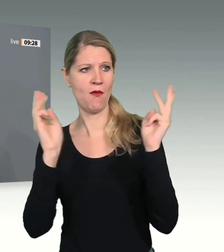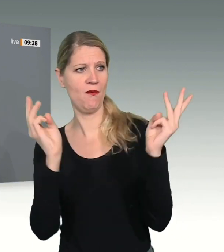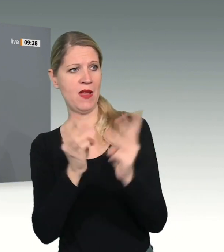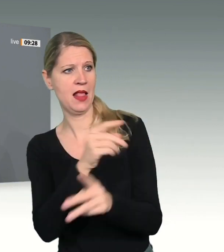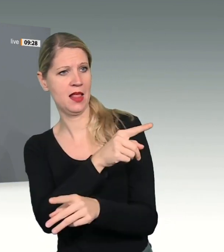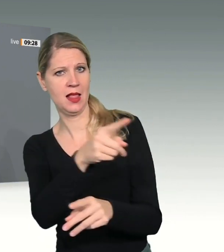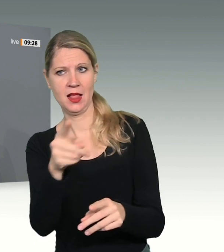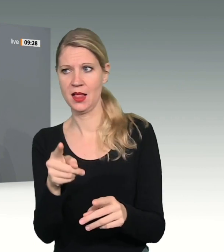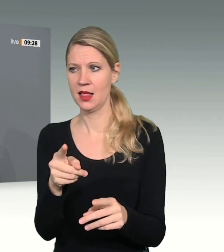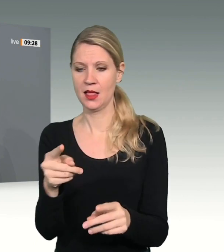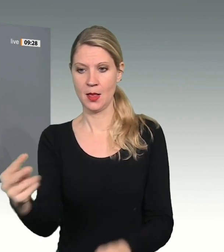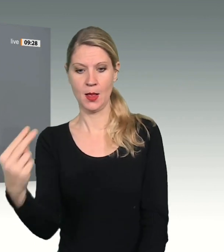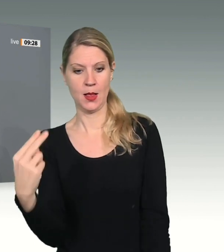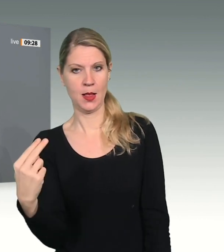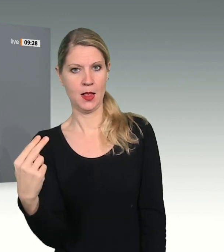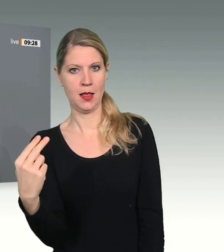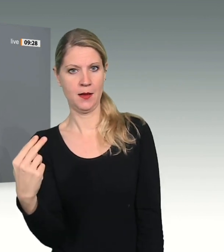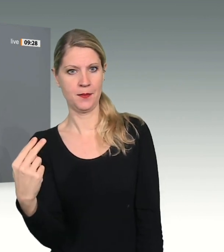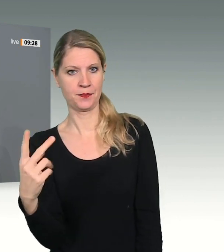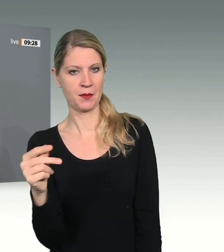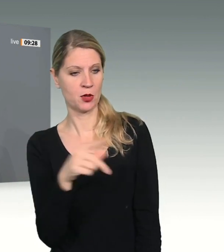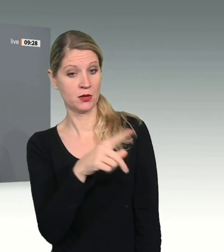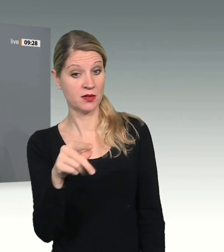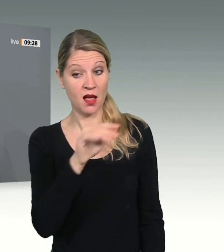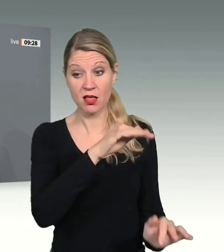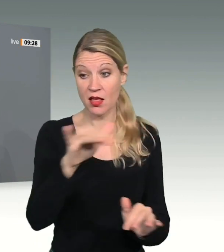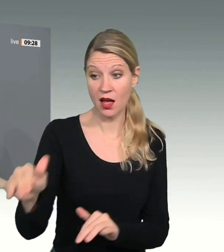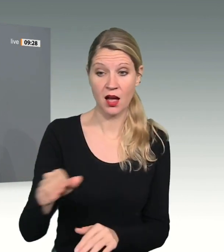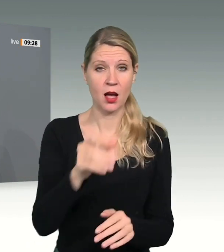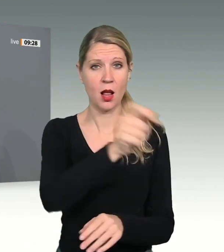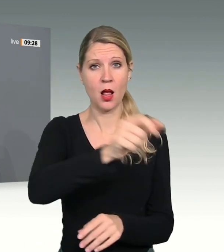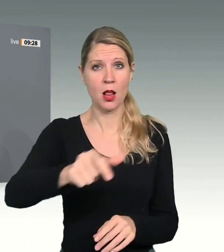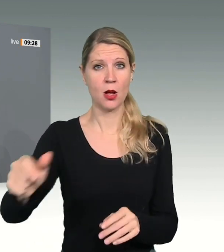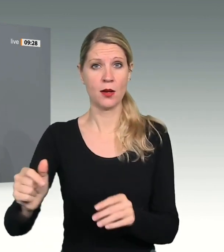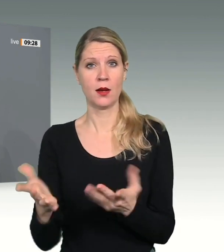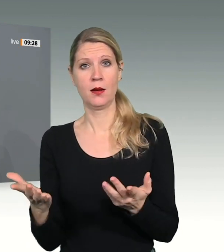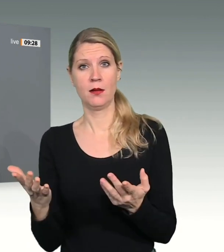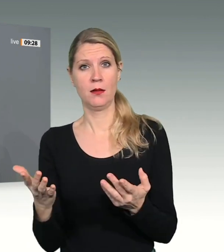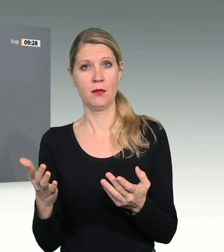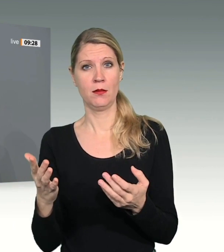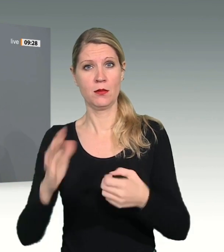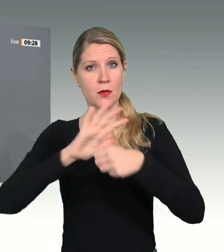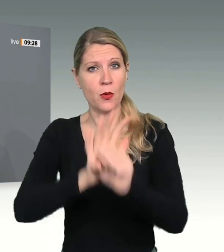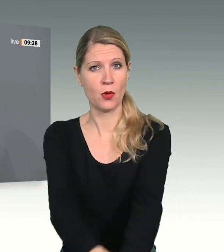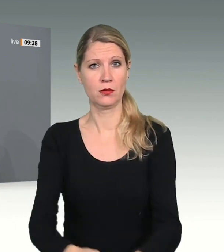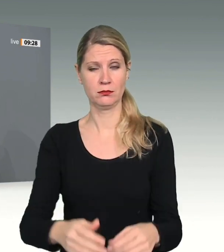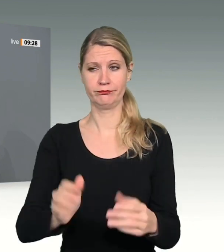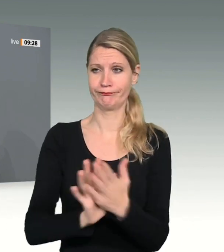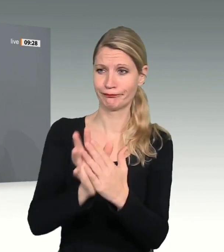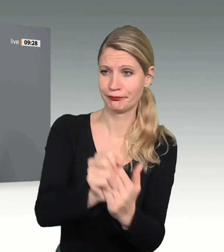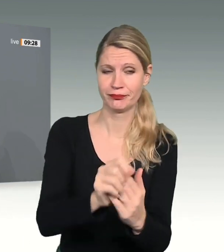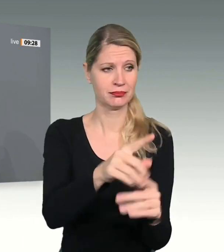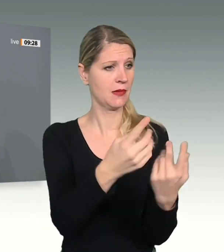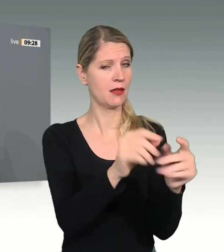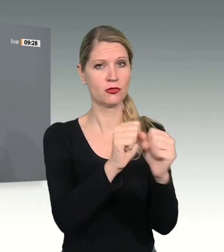erfreuen, dass die Unterdrückten sich danach sehnen, ihr Leben riskieren, um es